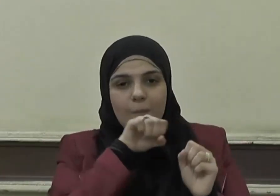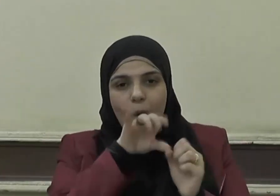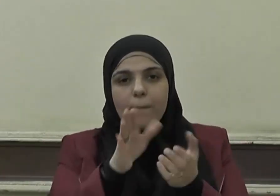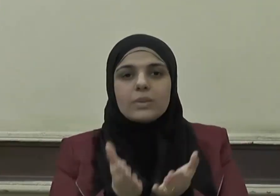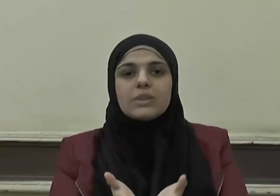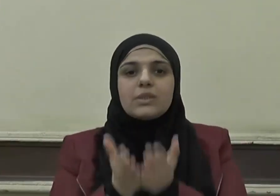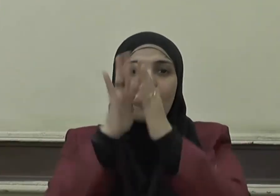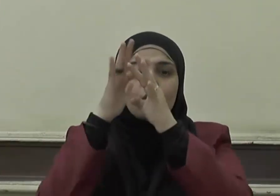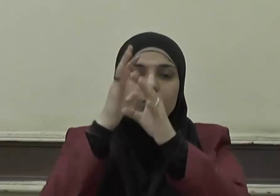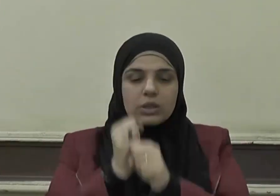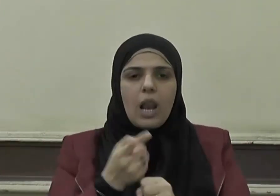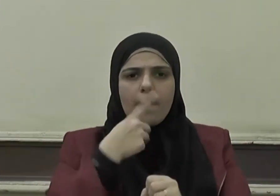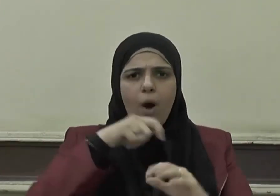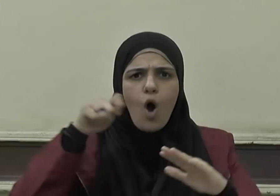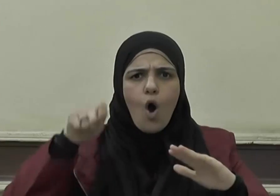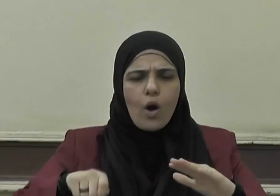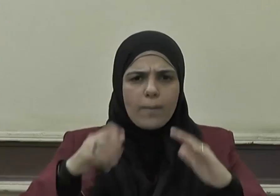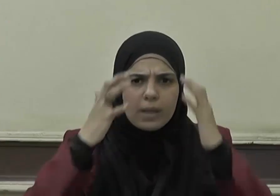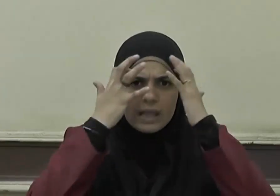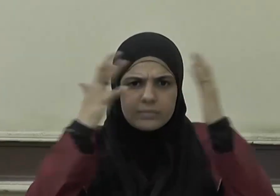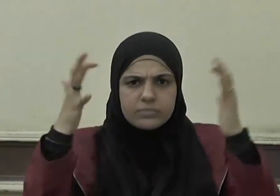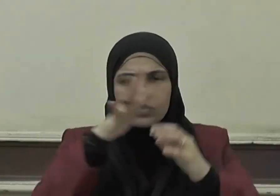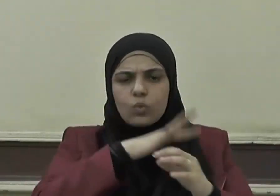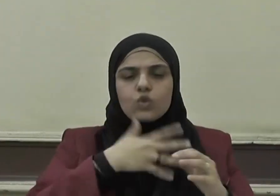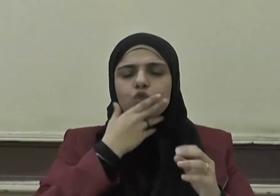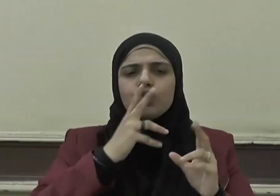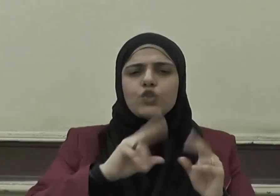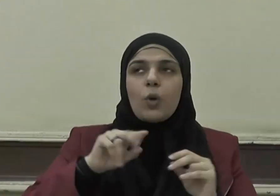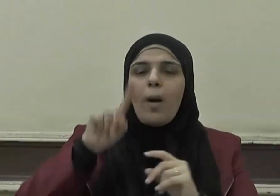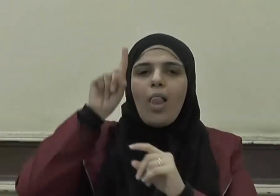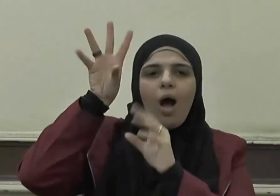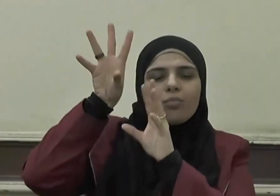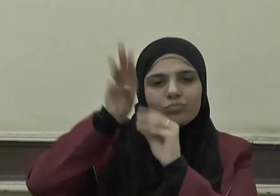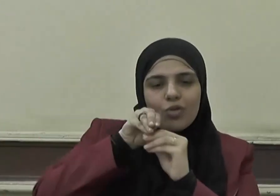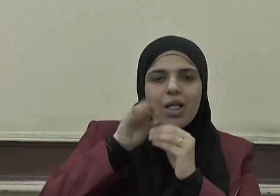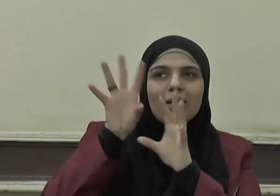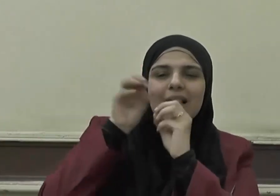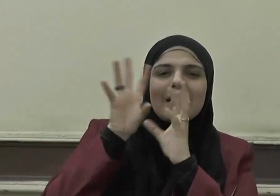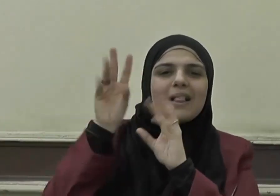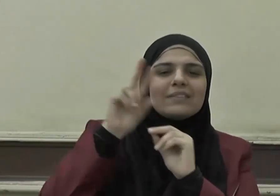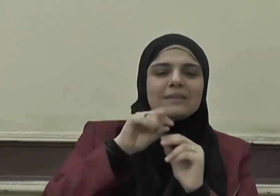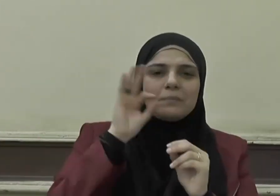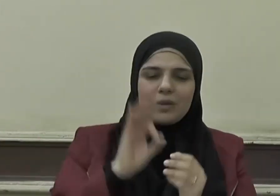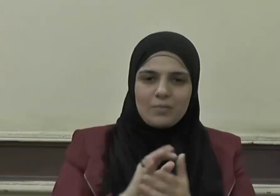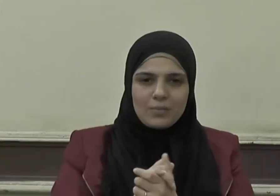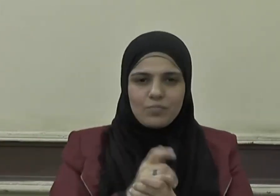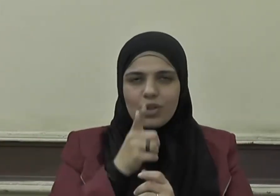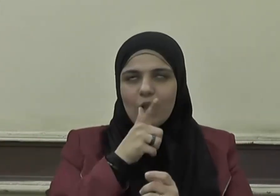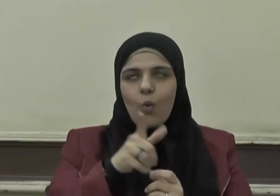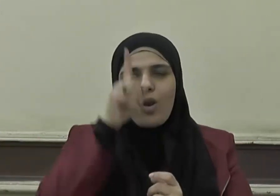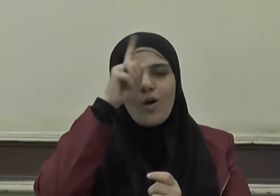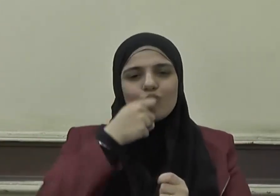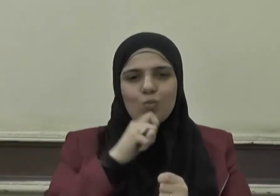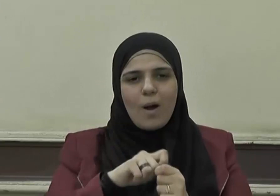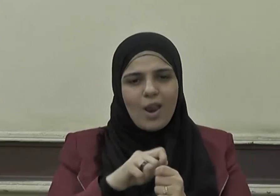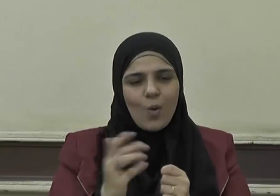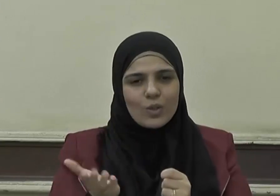وسلم وحكمه من قضاء الله تعالى وحكمه يقول الحق سبحانه